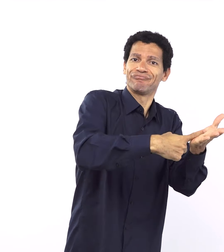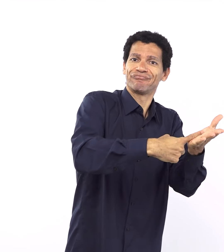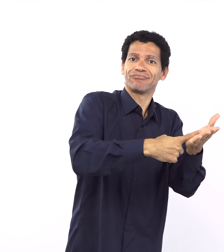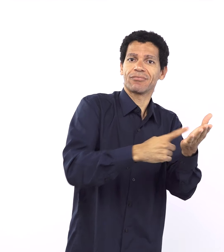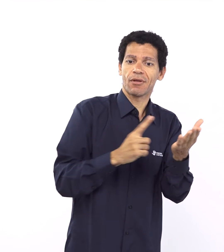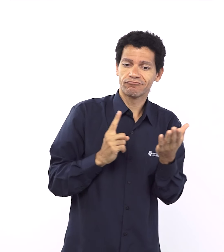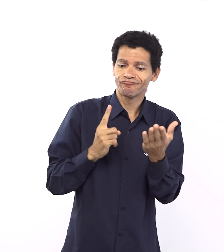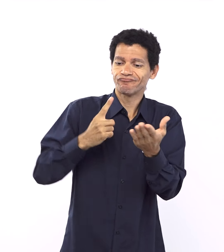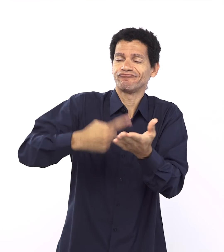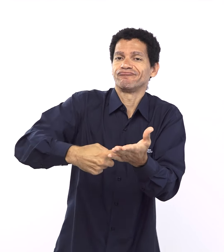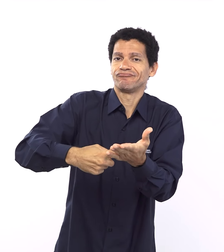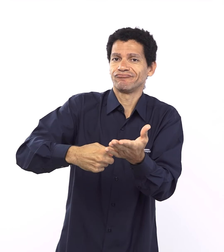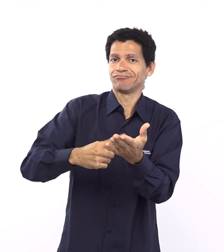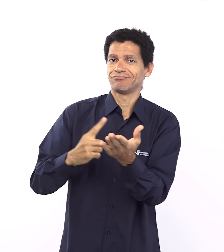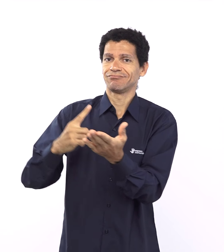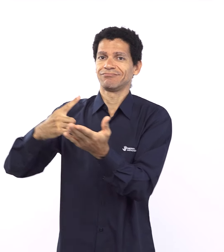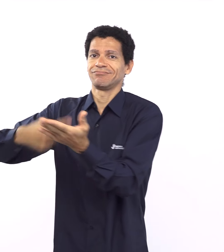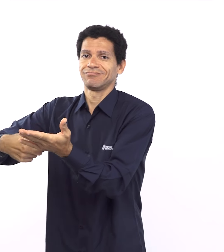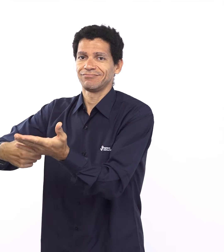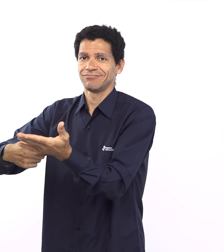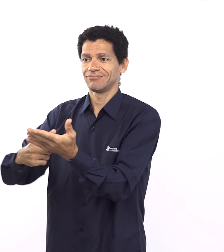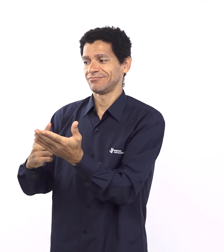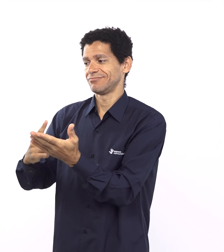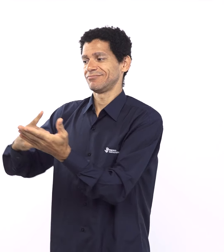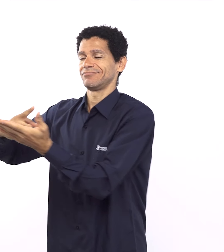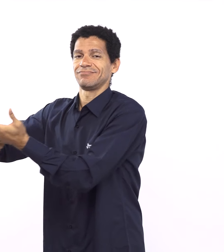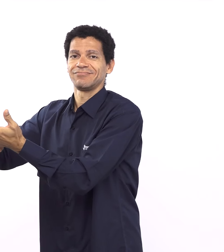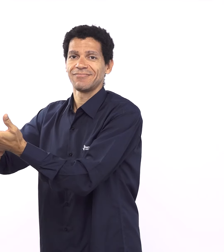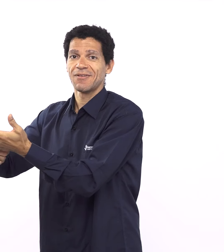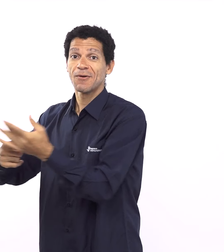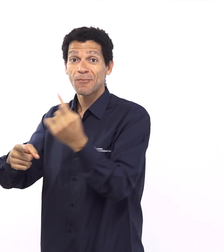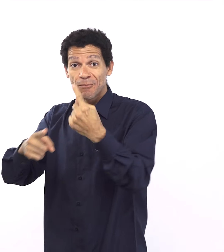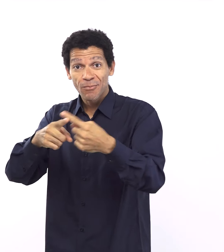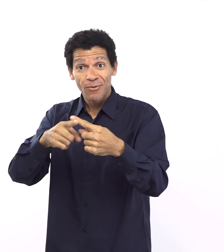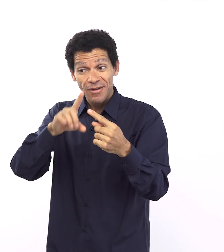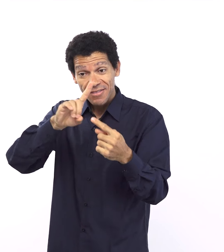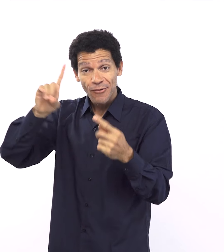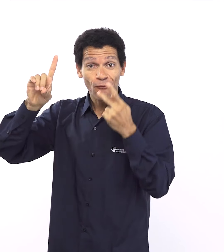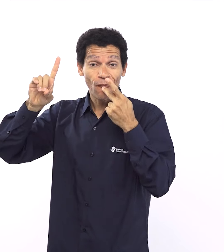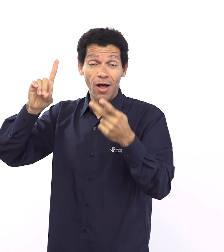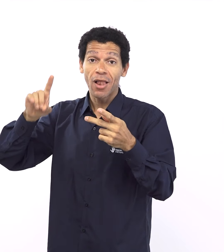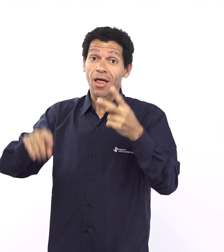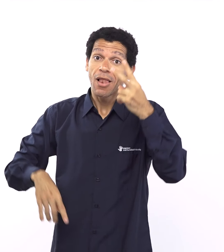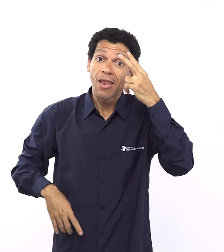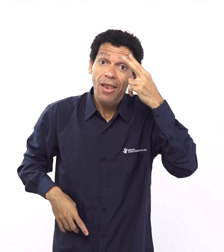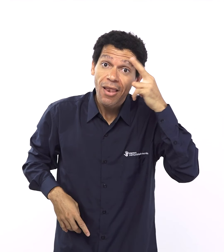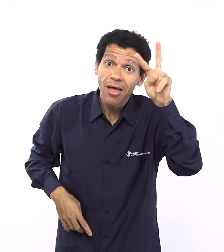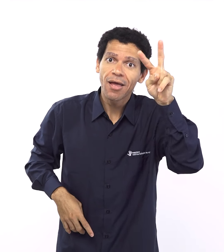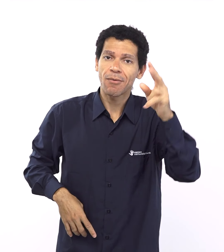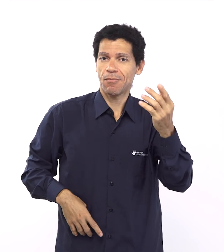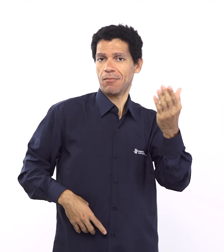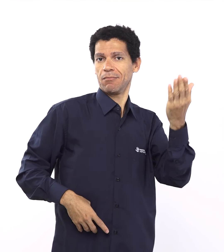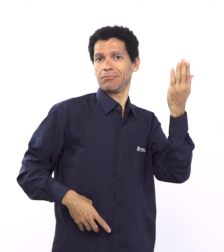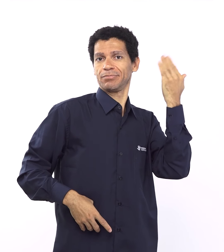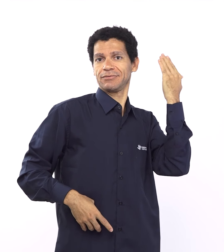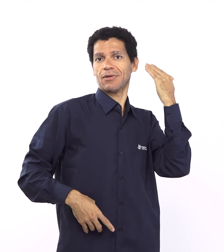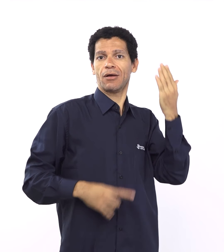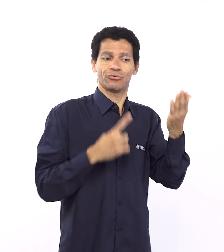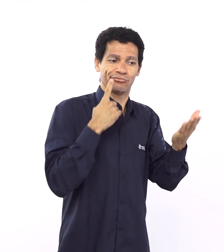serei fiel a aliança com Noé lembrem-se da aliança que fiz com Abraão e agora ele chega para Moisés em Êxodo 6 e faz exatamente isso